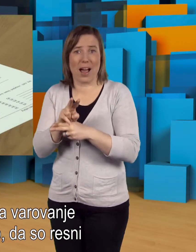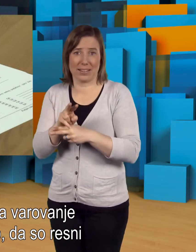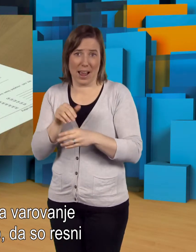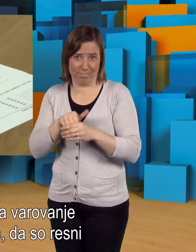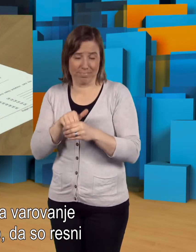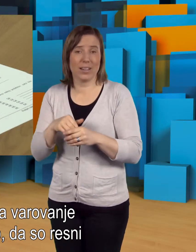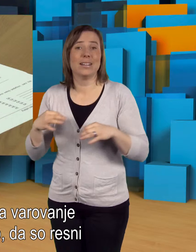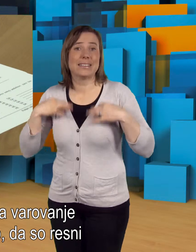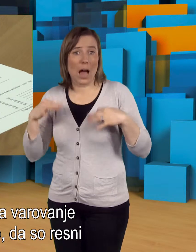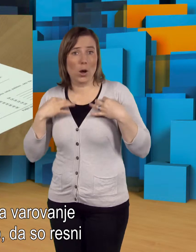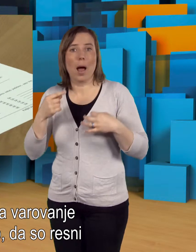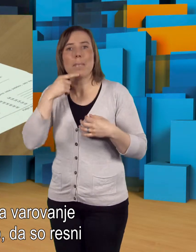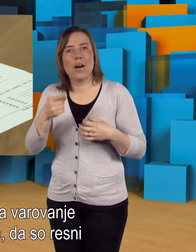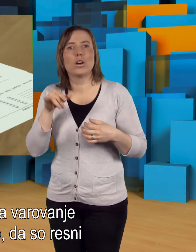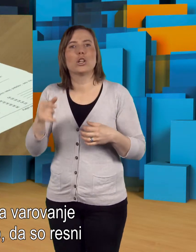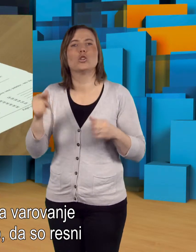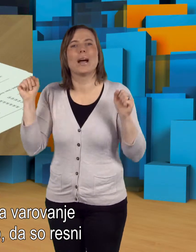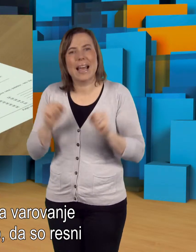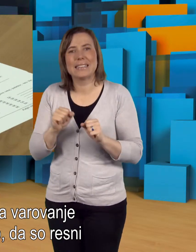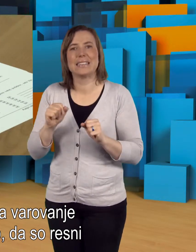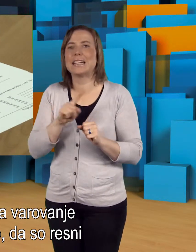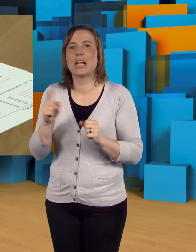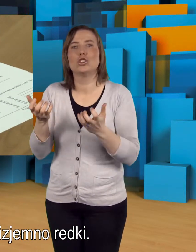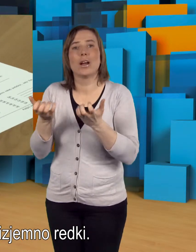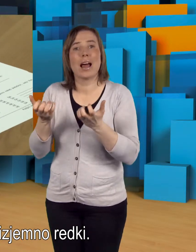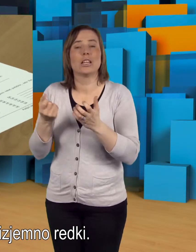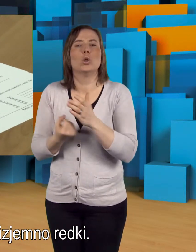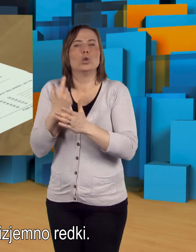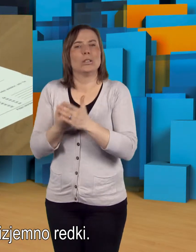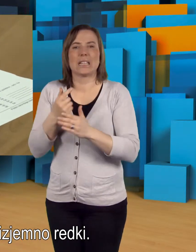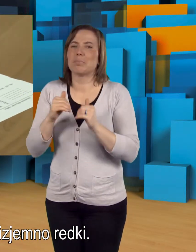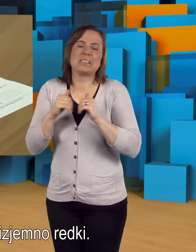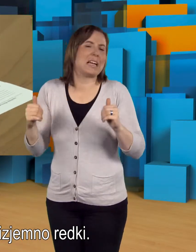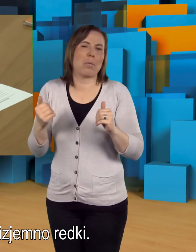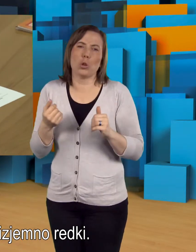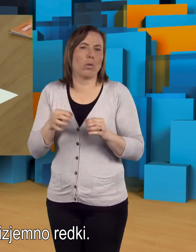varovanje zdravja pravijo, da so resni neželeni učinki izjemno redki.